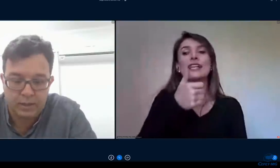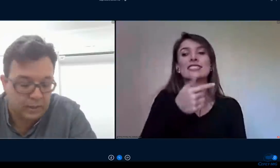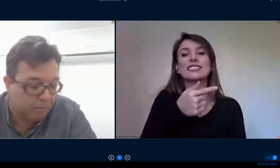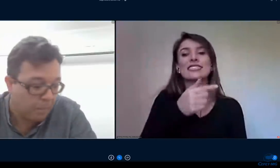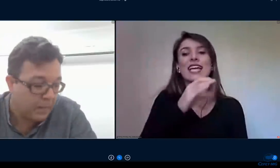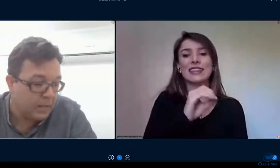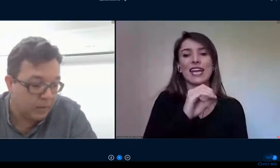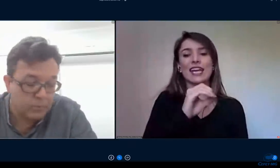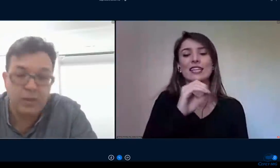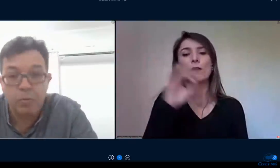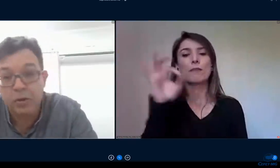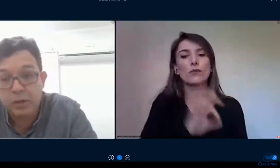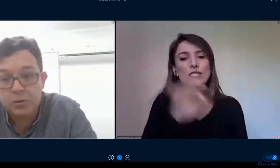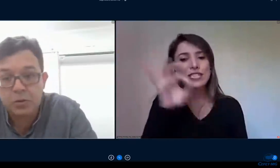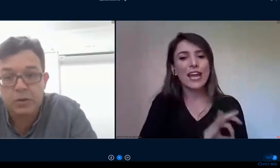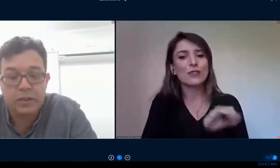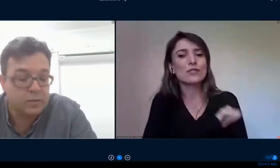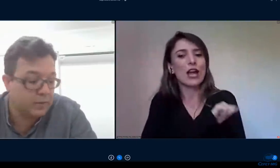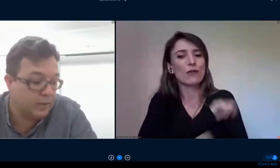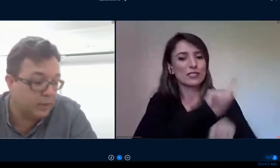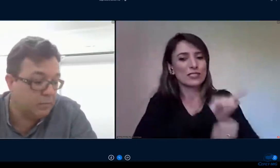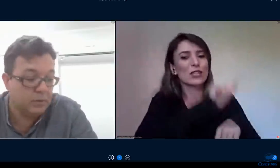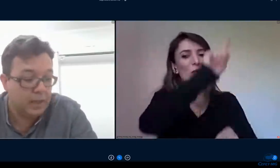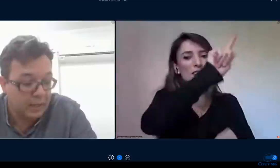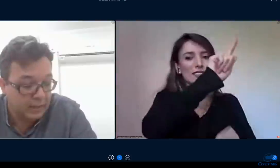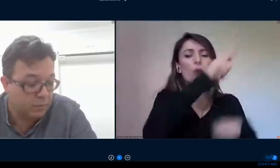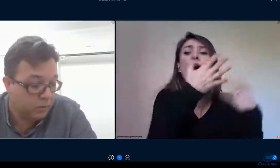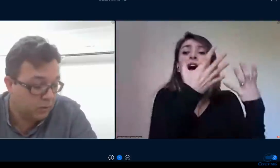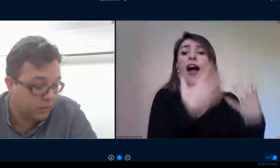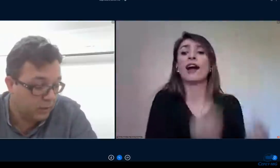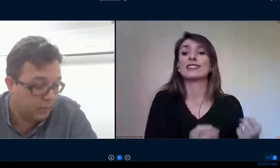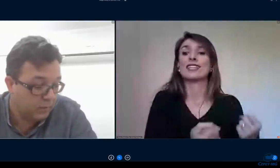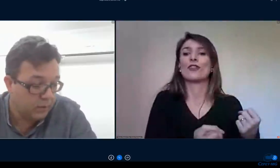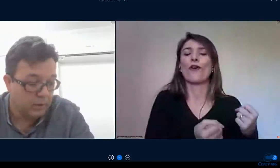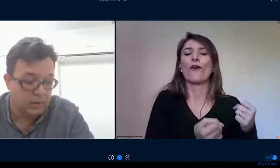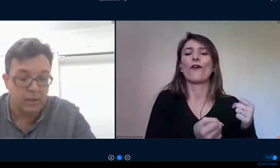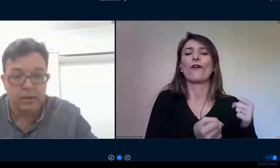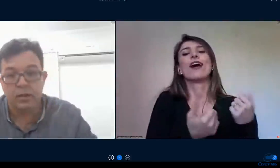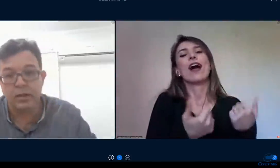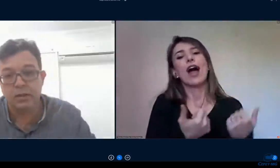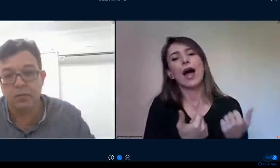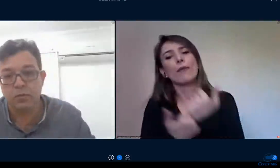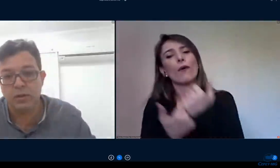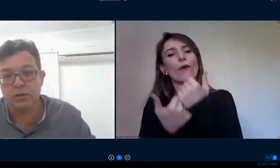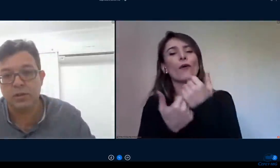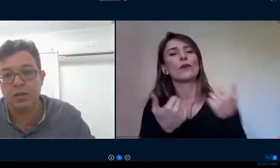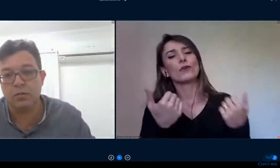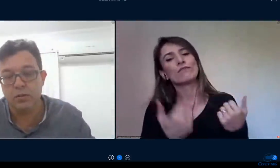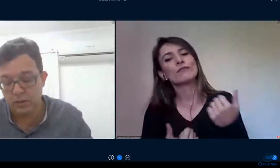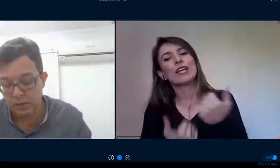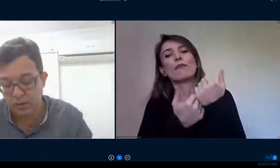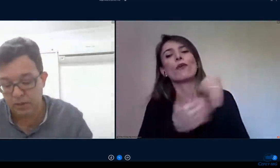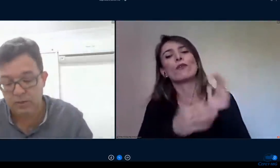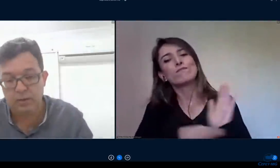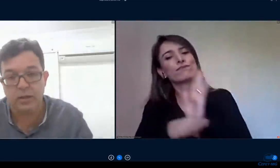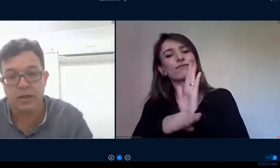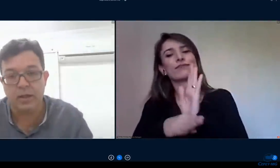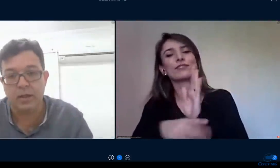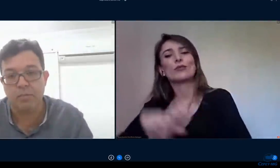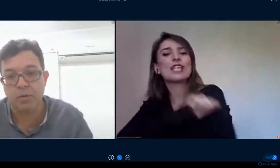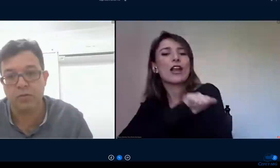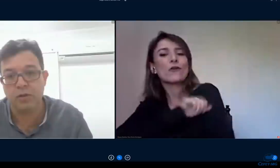da educação técnica então é o programa de tutoria que nós criamos além das monitorias criamos um edital de